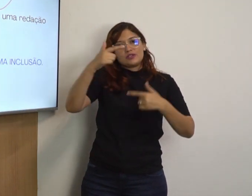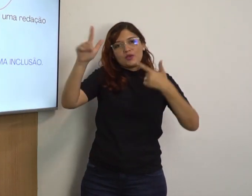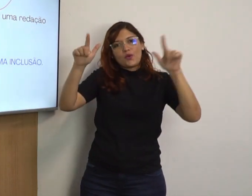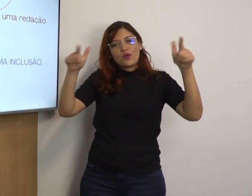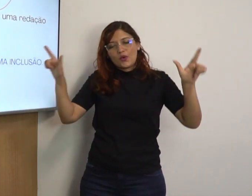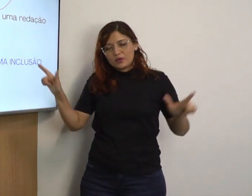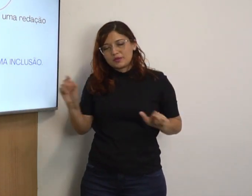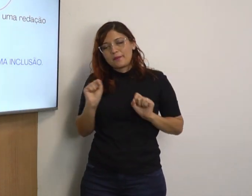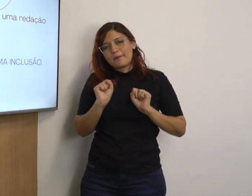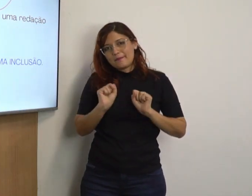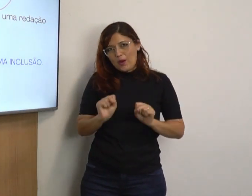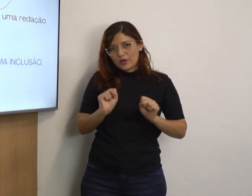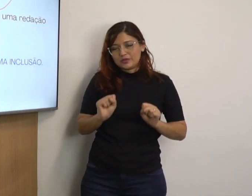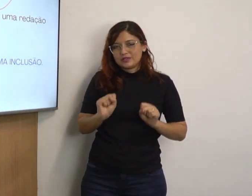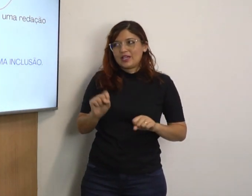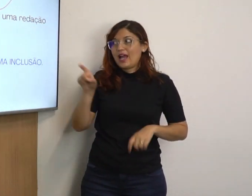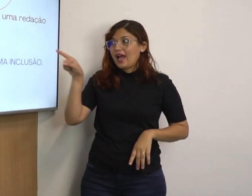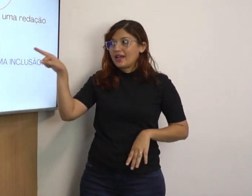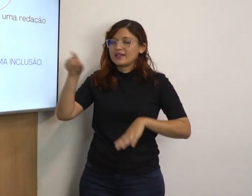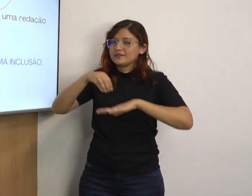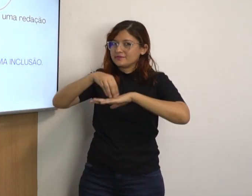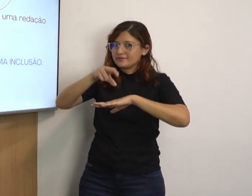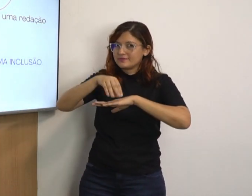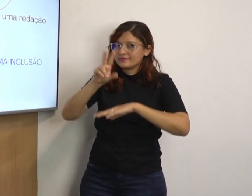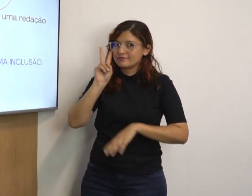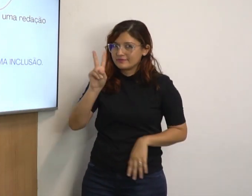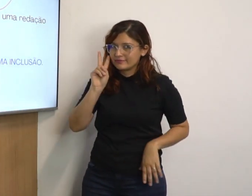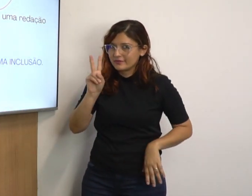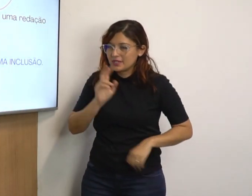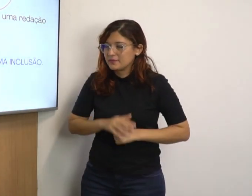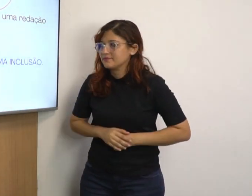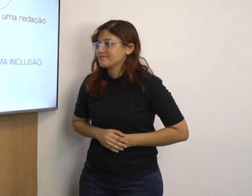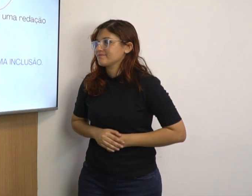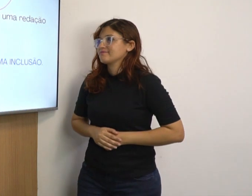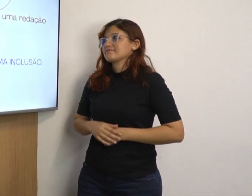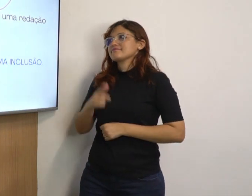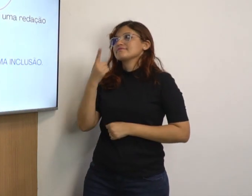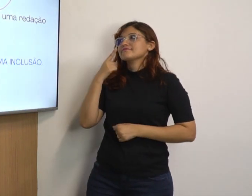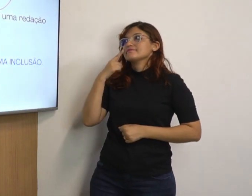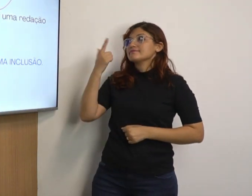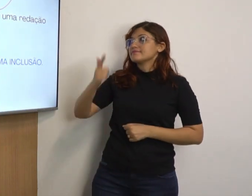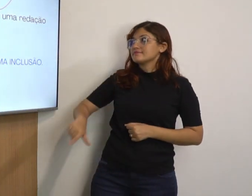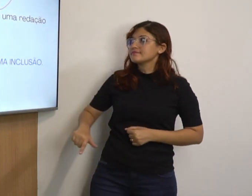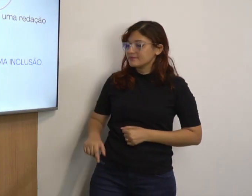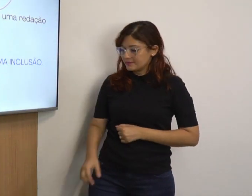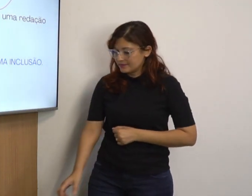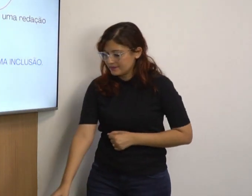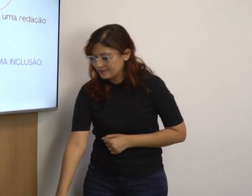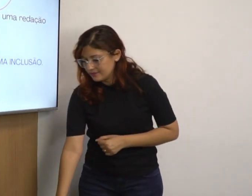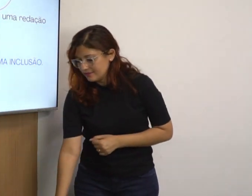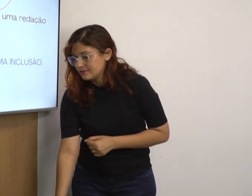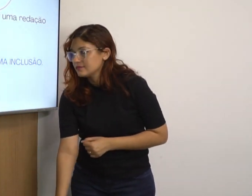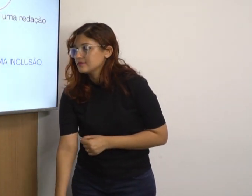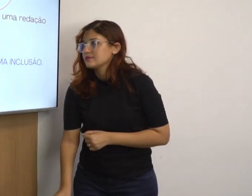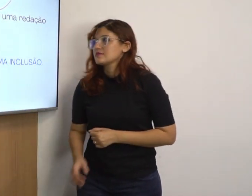Ou ainda uma outra sugestão que você vê, que você aprender com outra pessoa, certo?